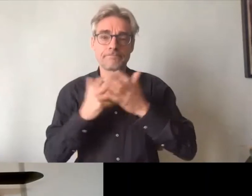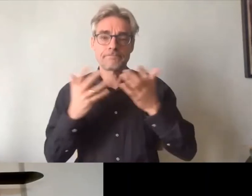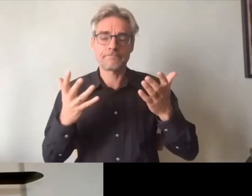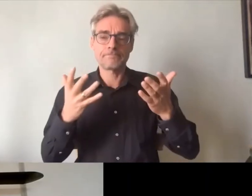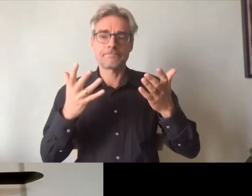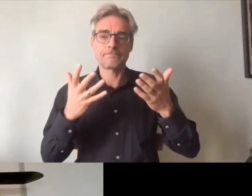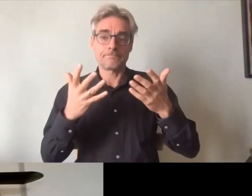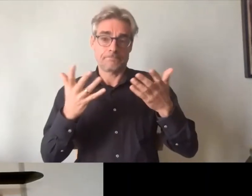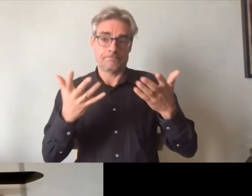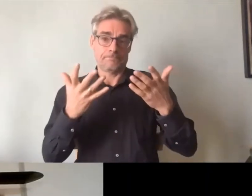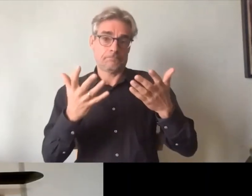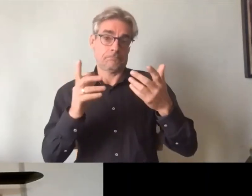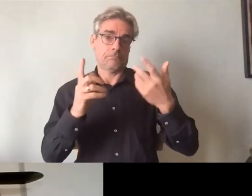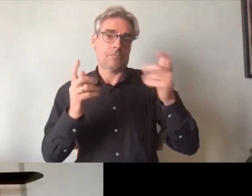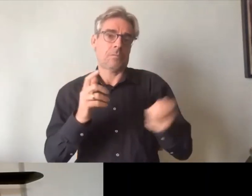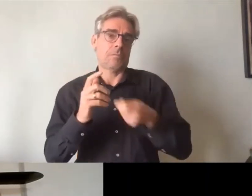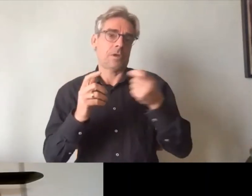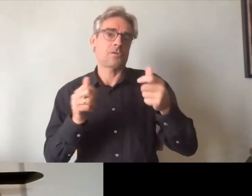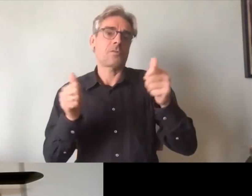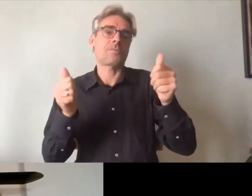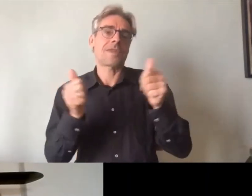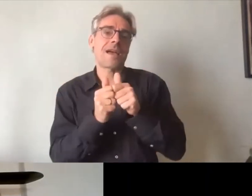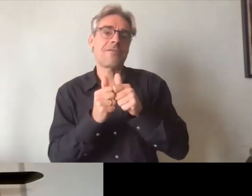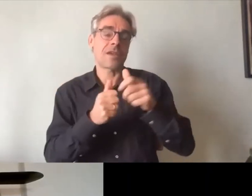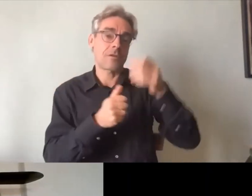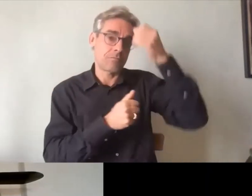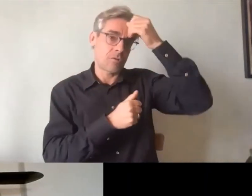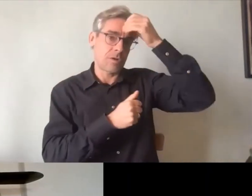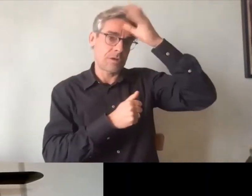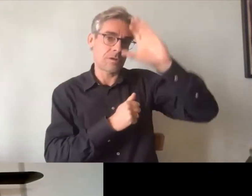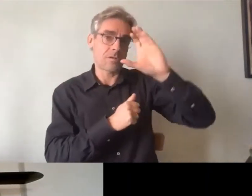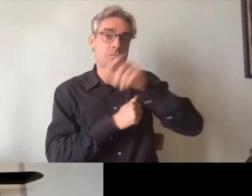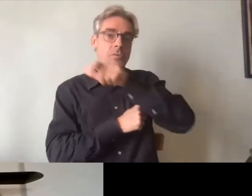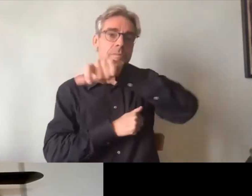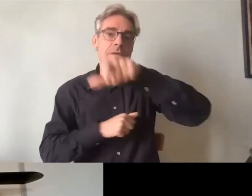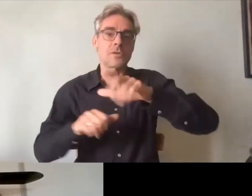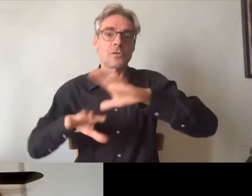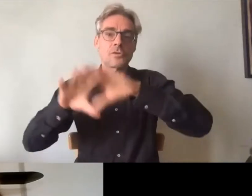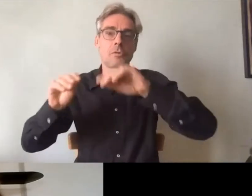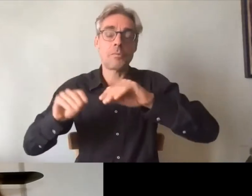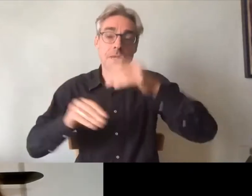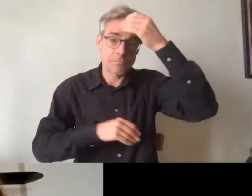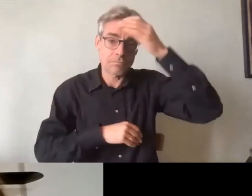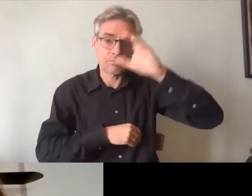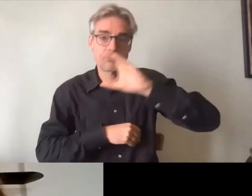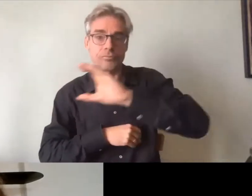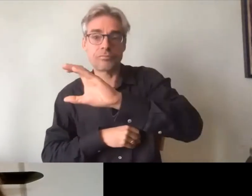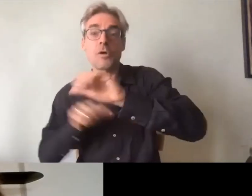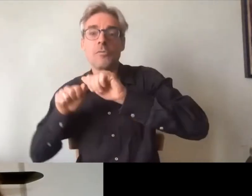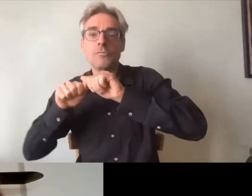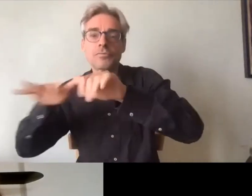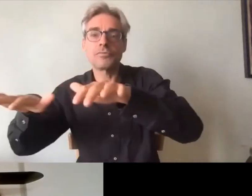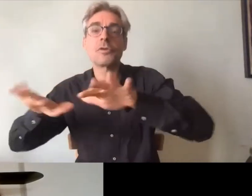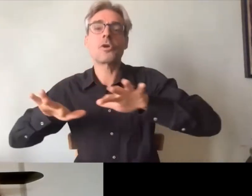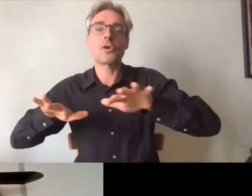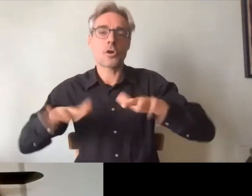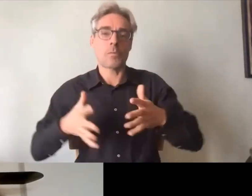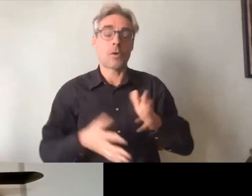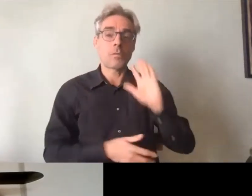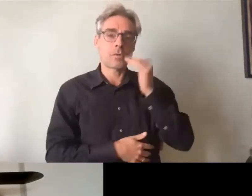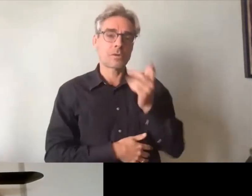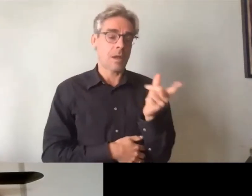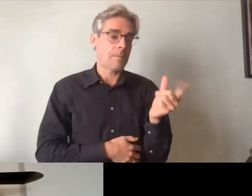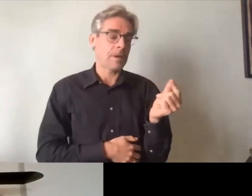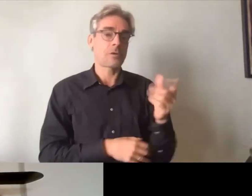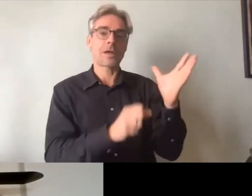cette question du transfert des connaissances vers les acteurs de terrain donc voilà je pense que c'est un partenariat qui est comme on dit